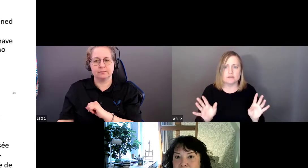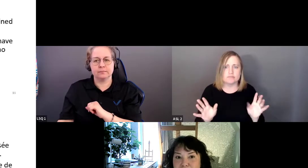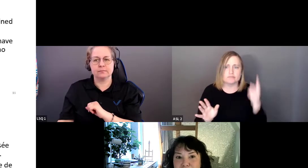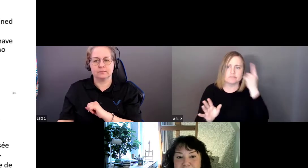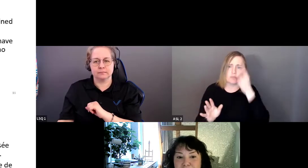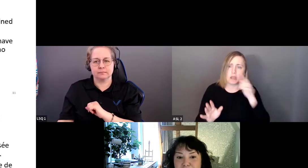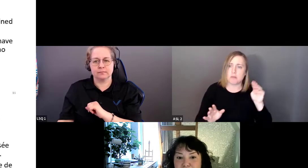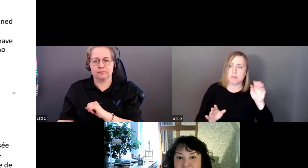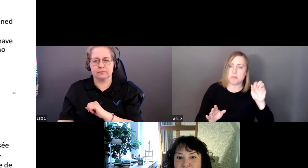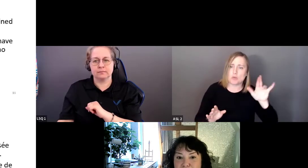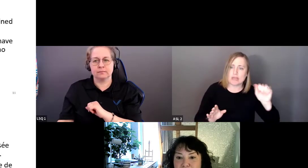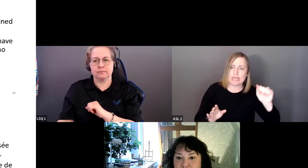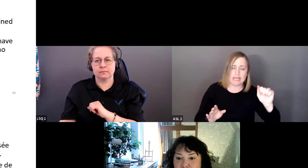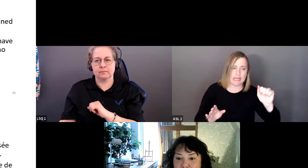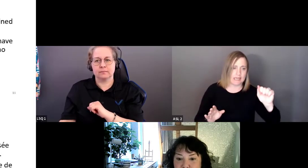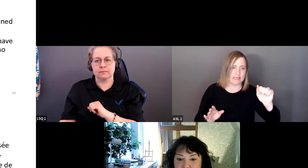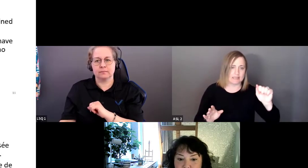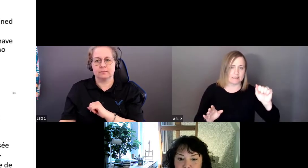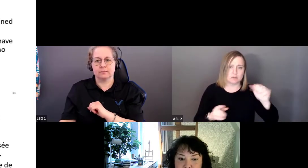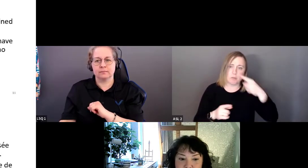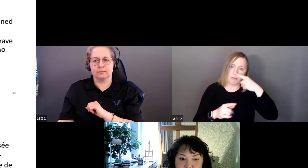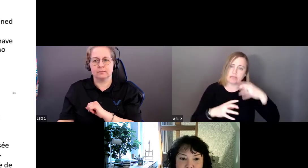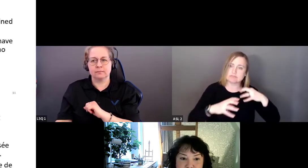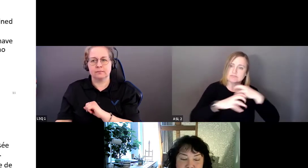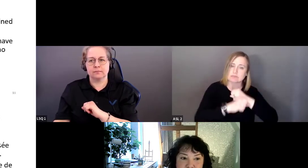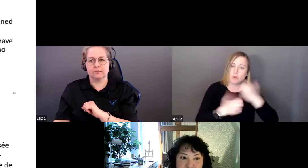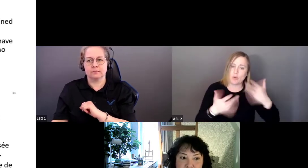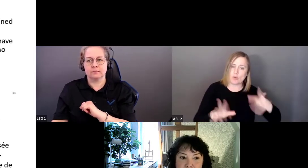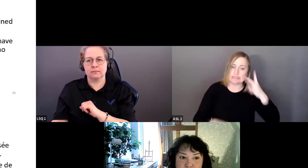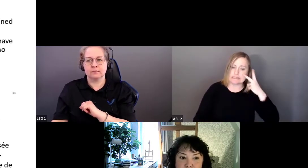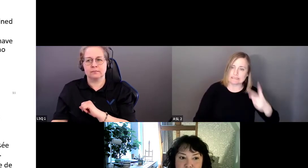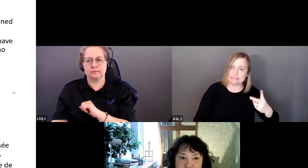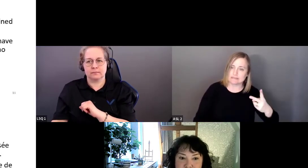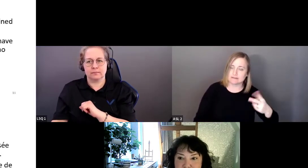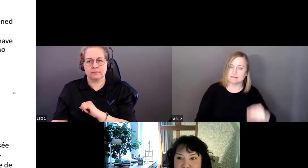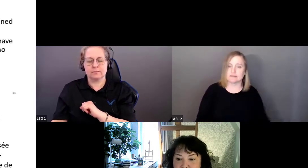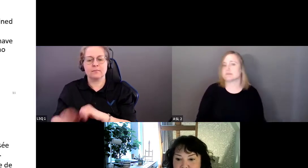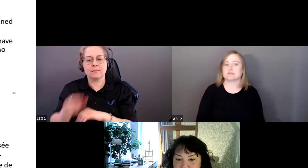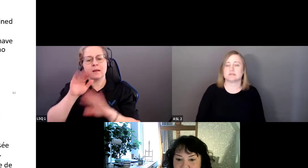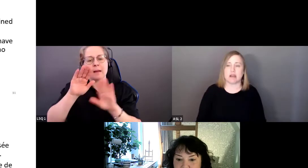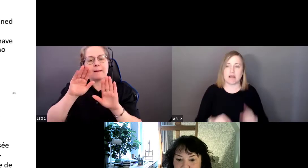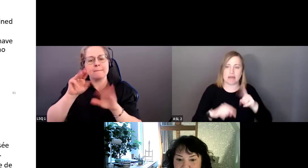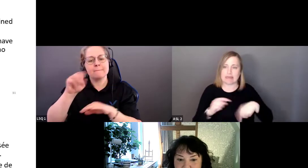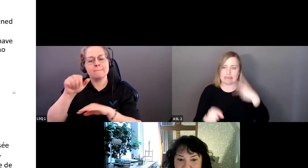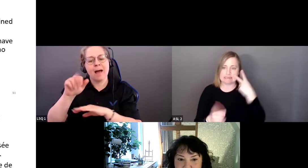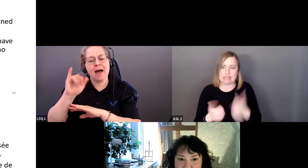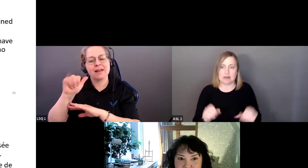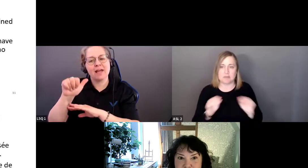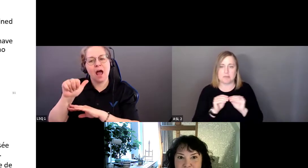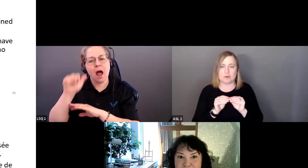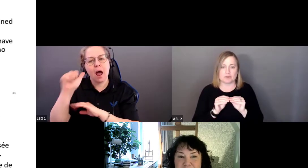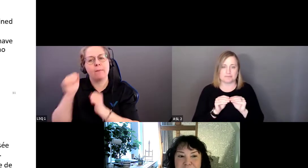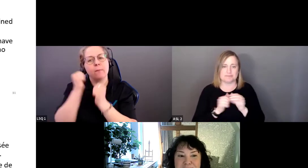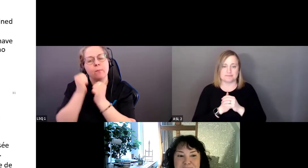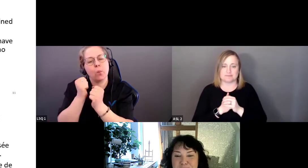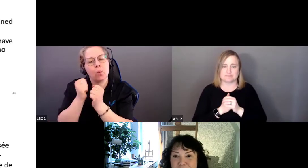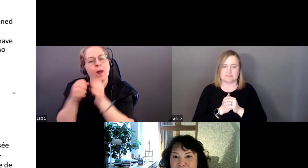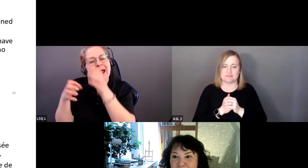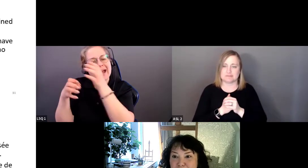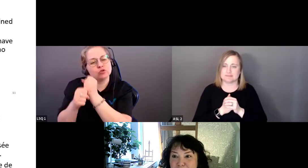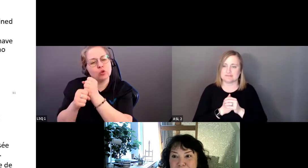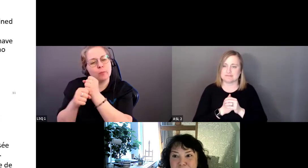Je ne vois plus le sondage moi-même. Peut-être que Maria pourra résumer les résultats.